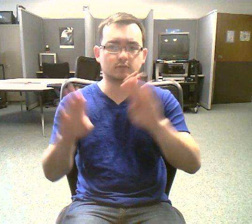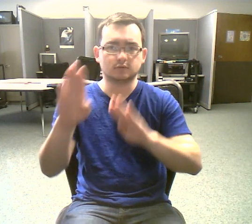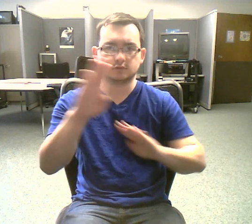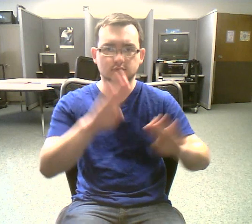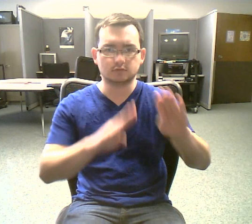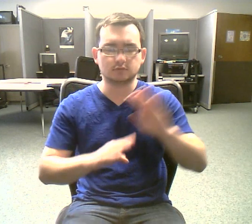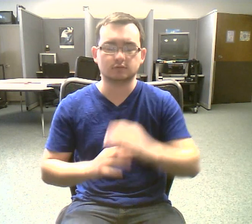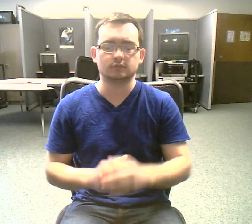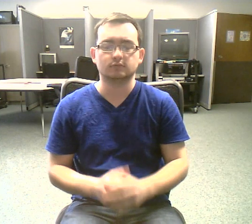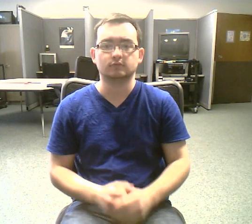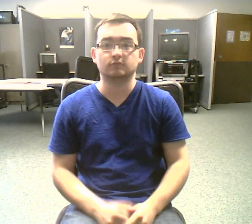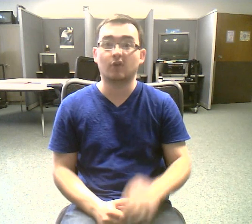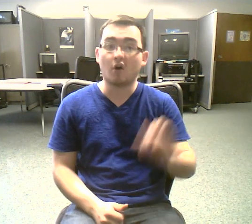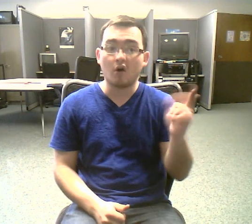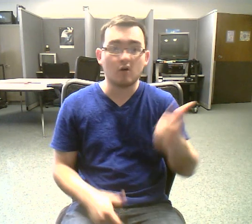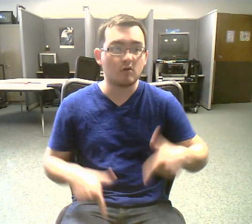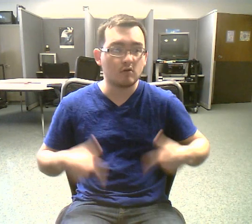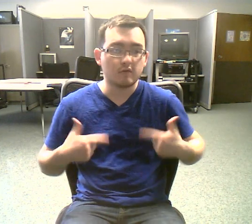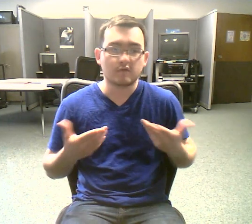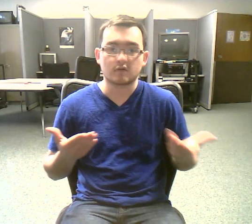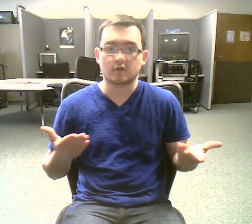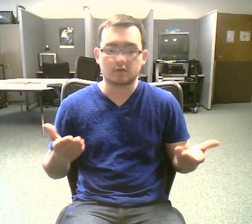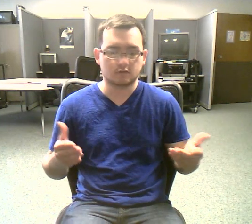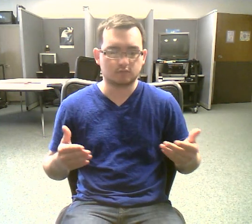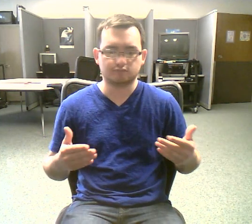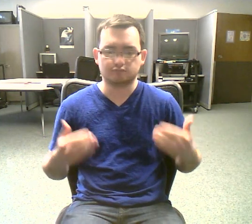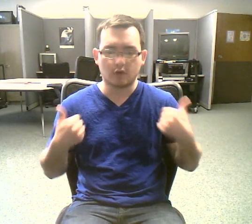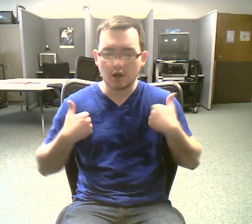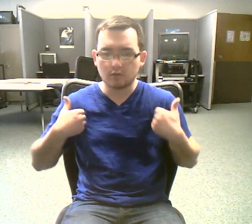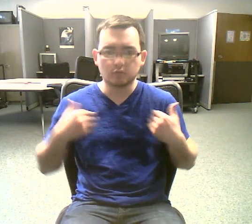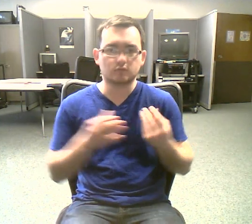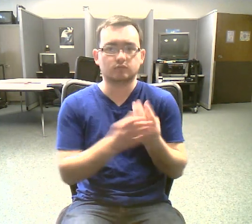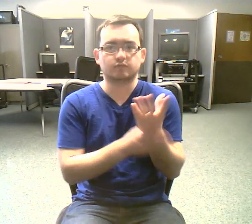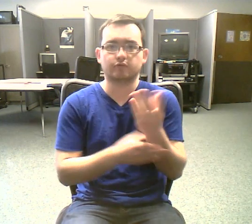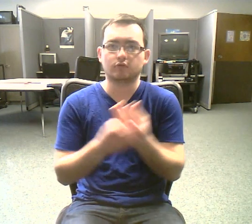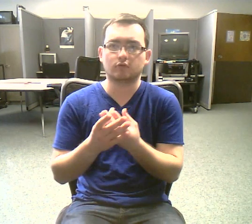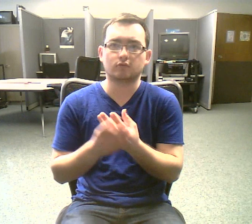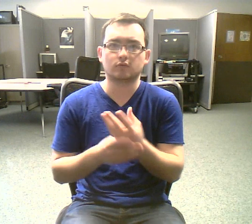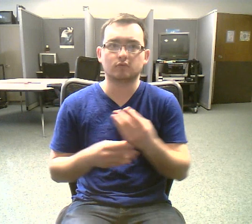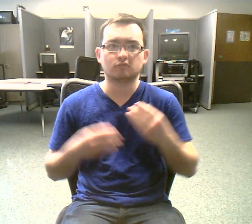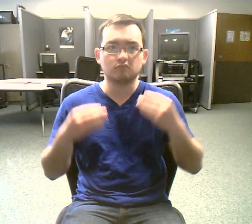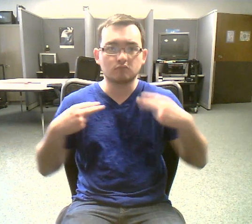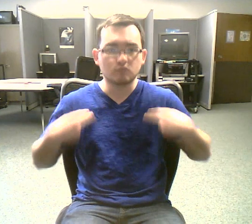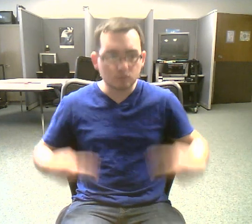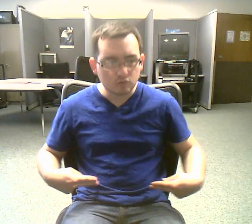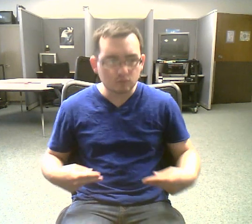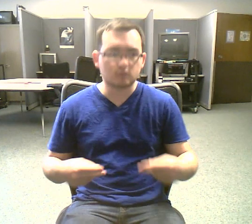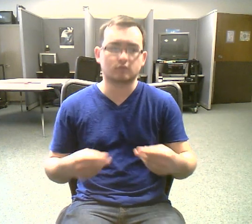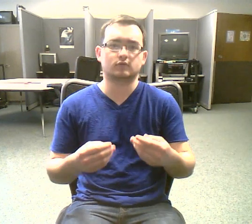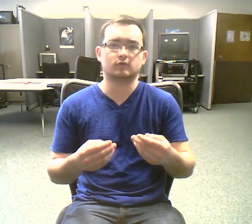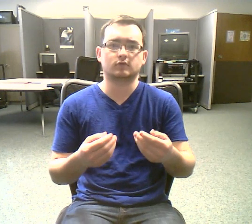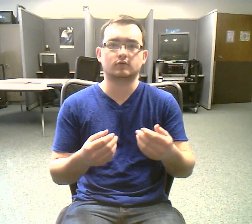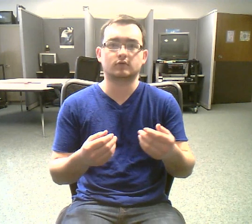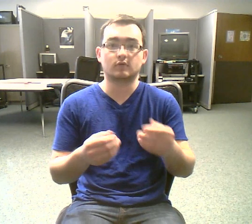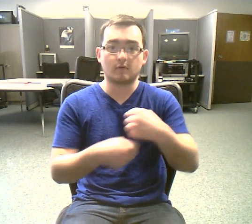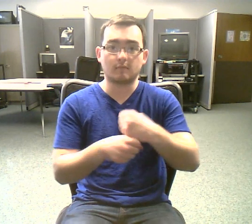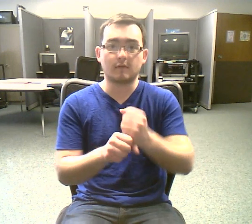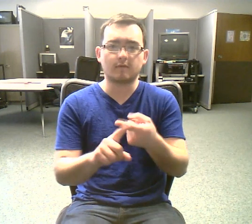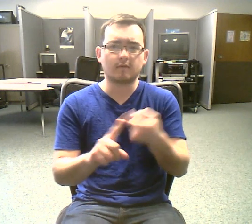All living organisms on Earth are divided into microscopic pieces called cells. There are